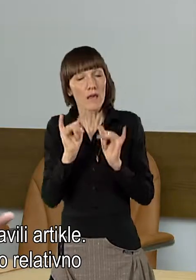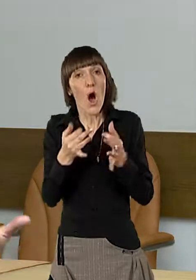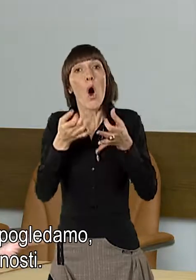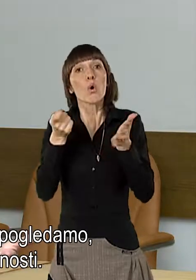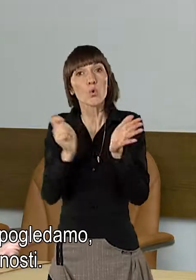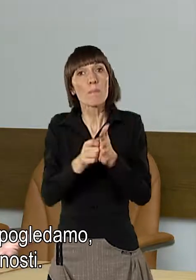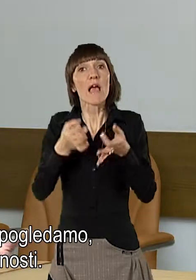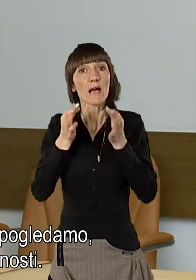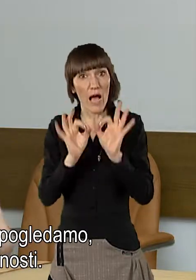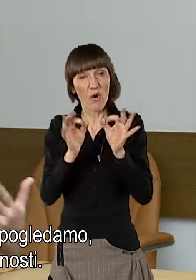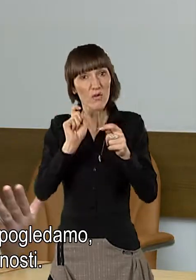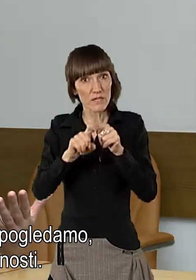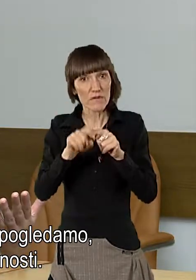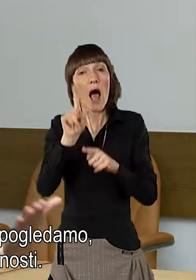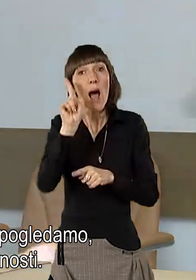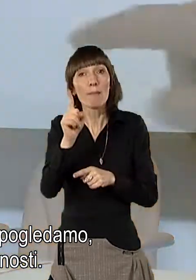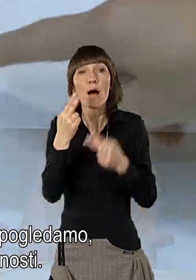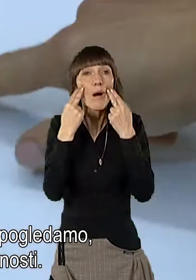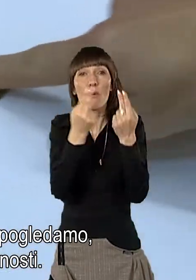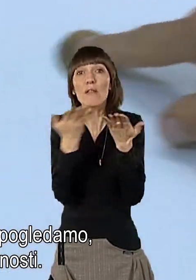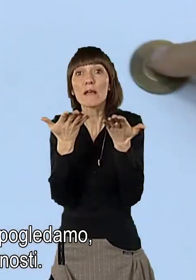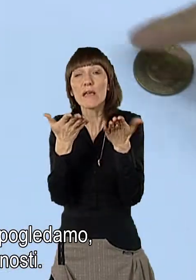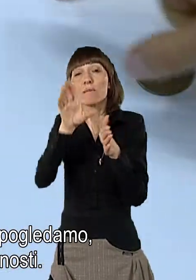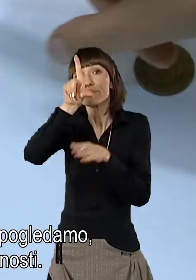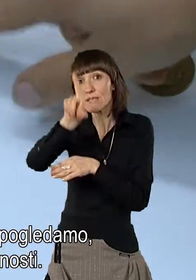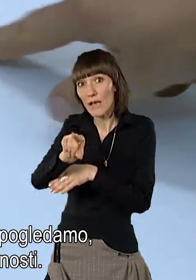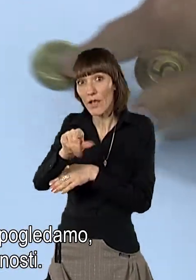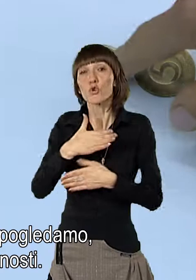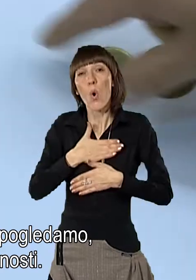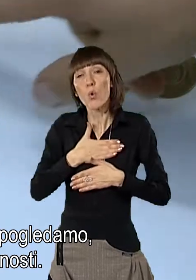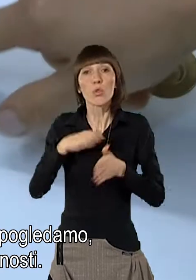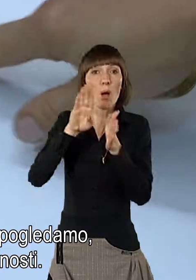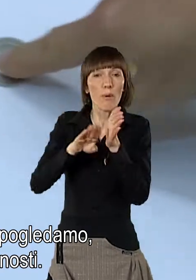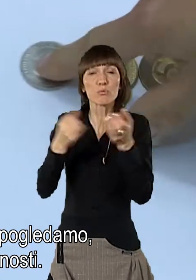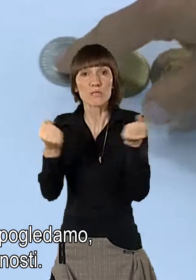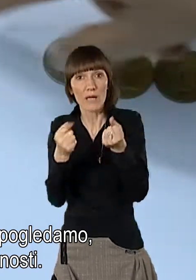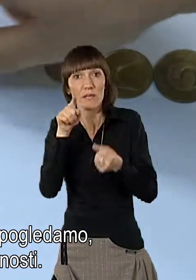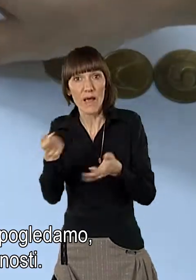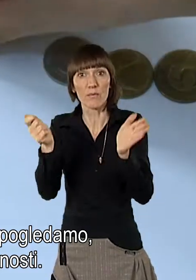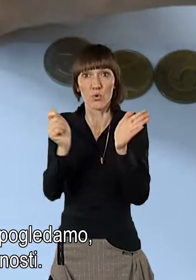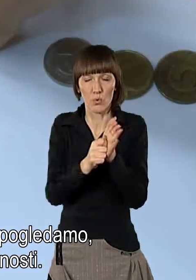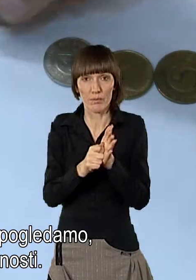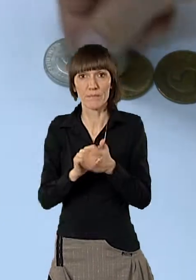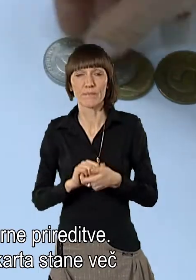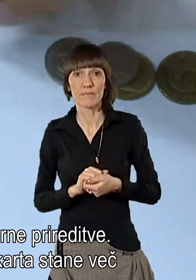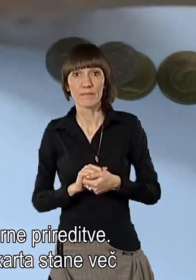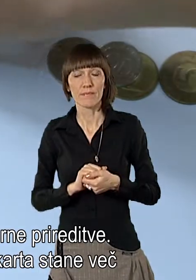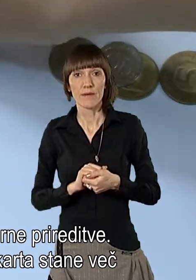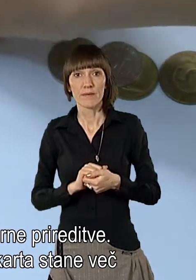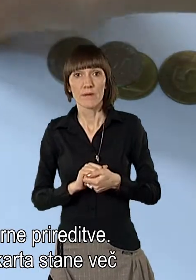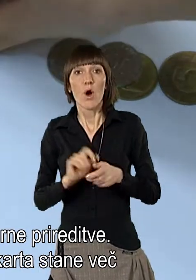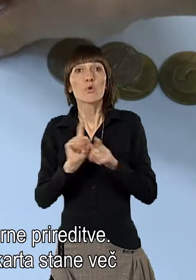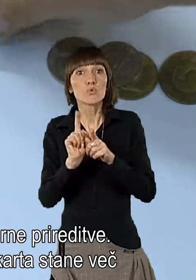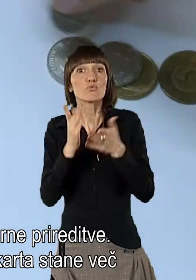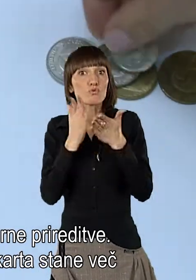relaterno kakovostno, vendar pogledamo, kje in kje so pač te ugodnosti. Ščrtali